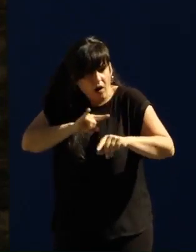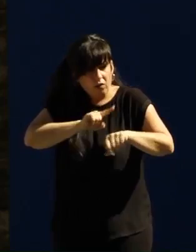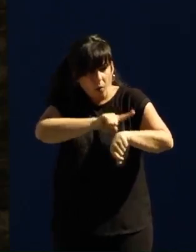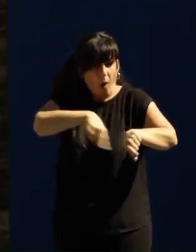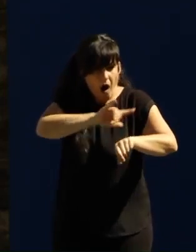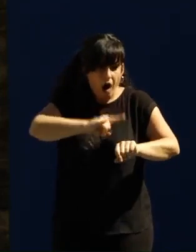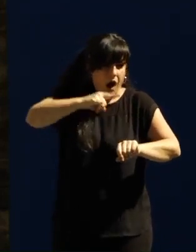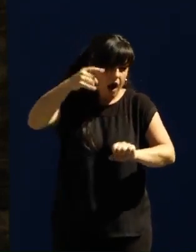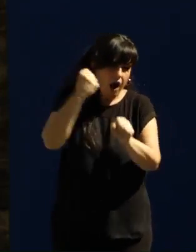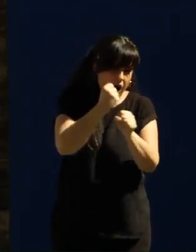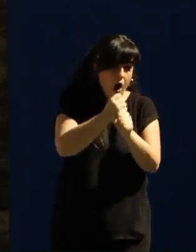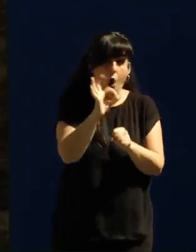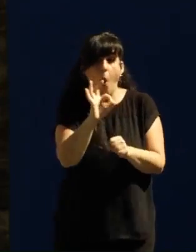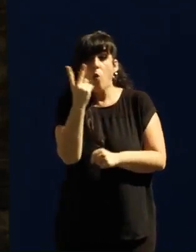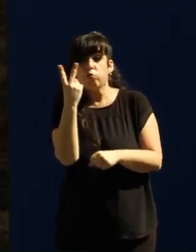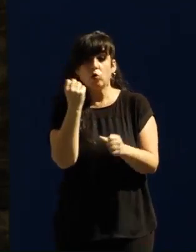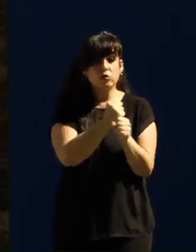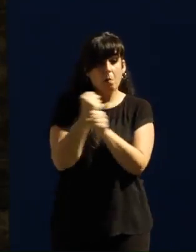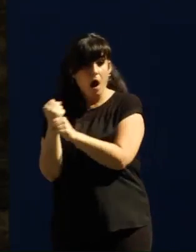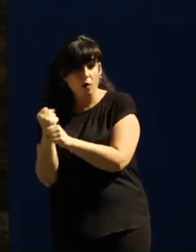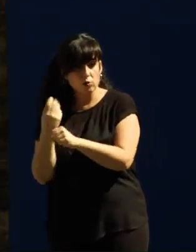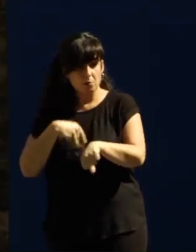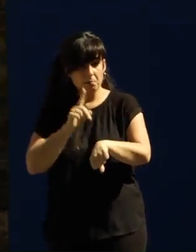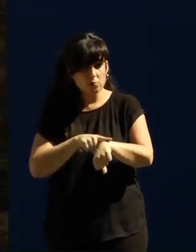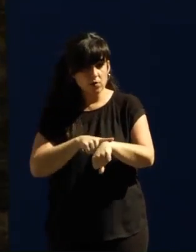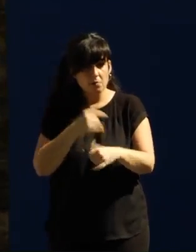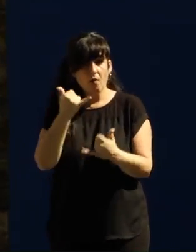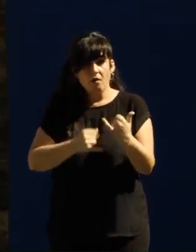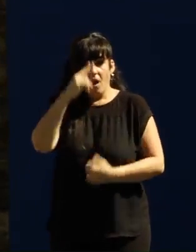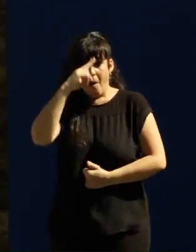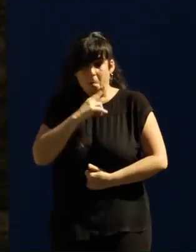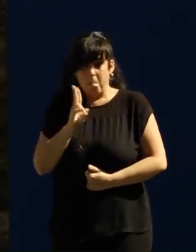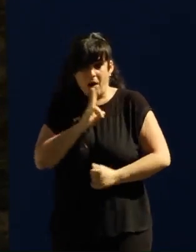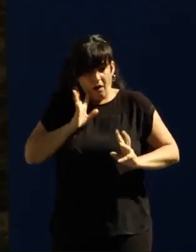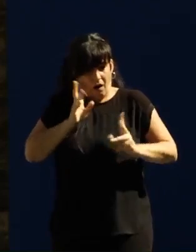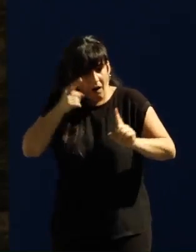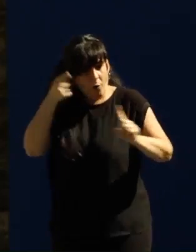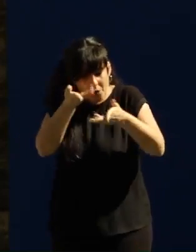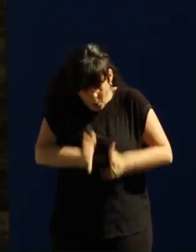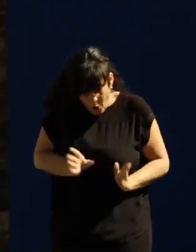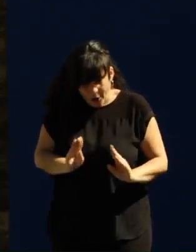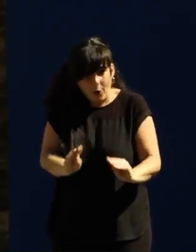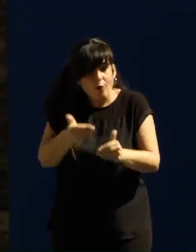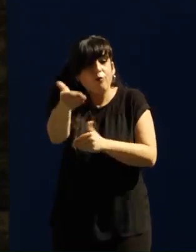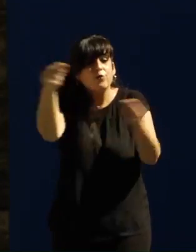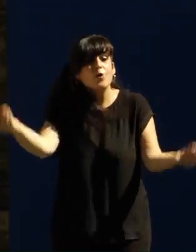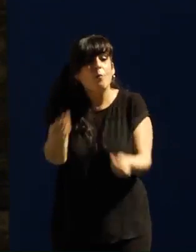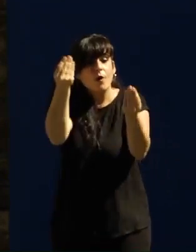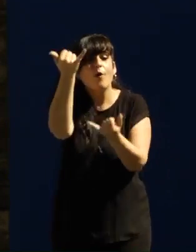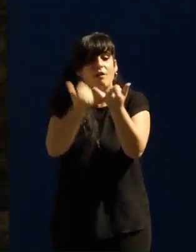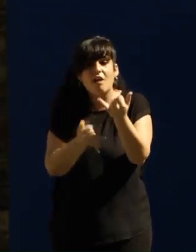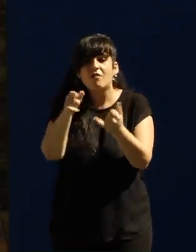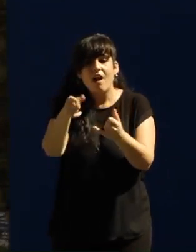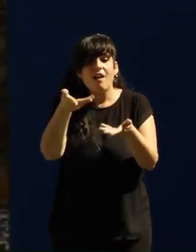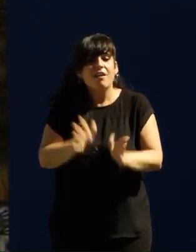o compatibilizando dos trabajos. Los padres después se dejaron el lomo para dejarles un futuro mejor a los hijos y tuvieron que ir a las estaciones de tren